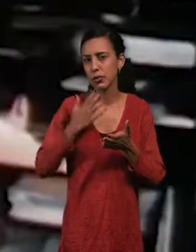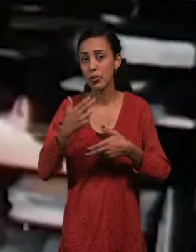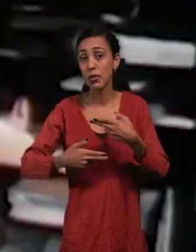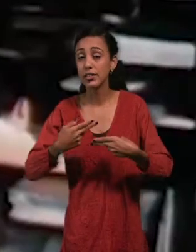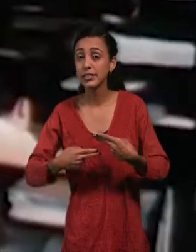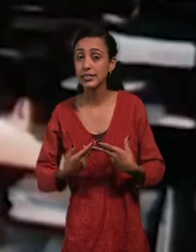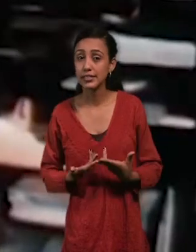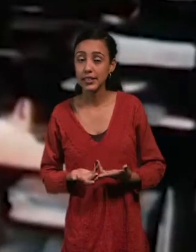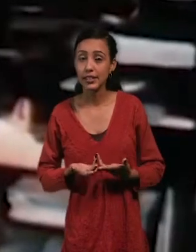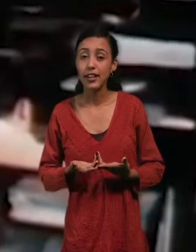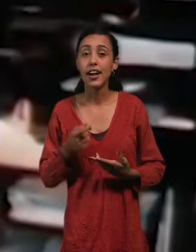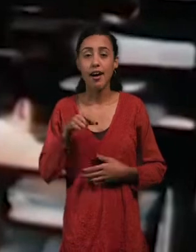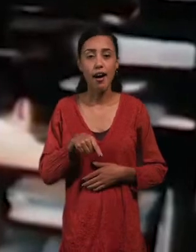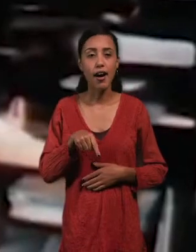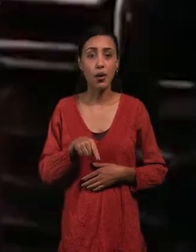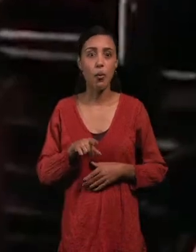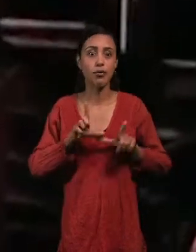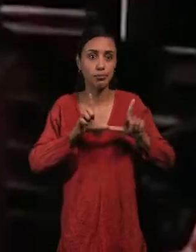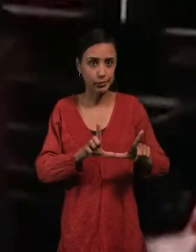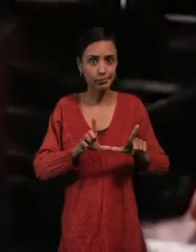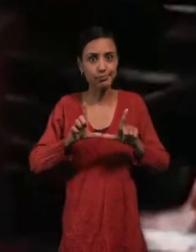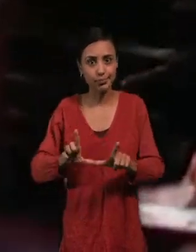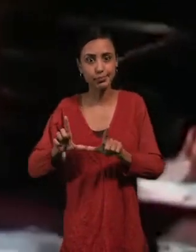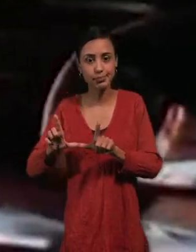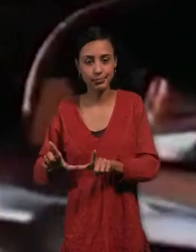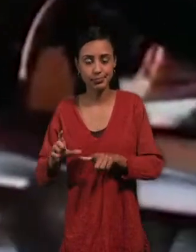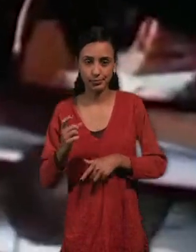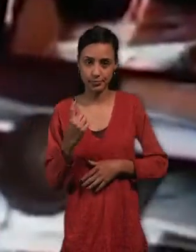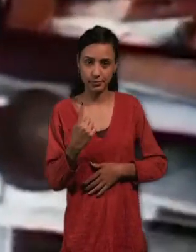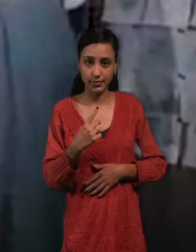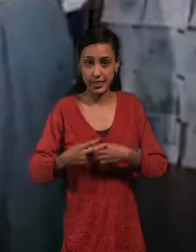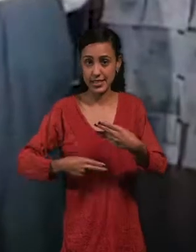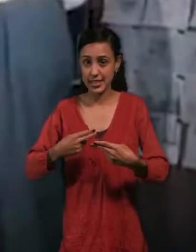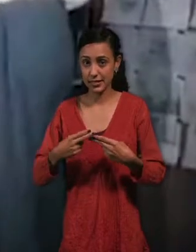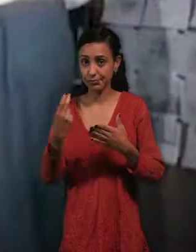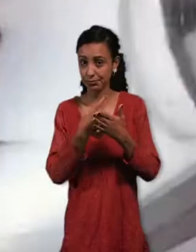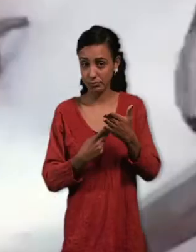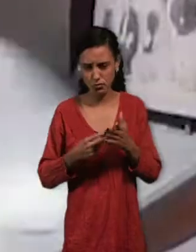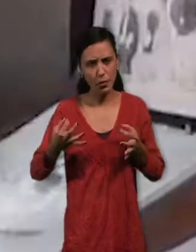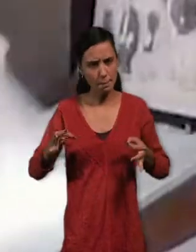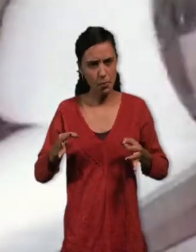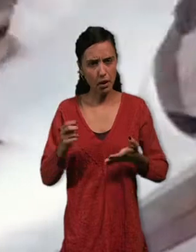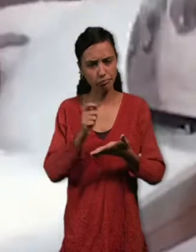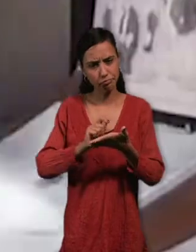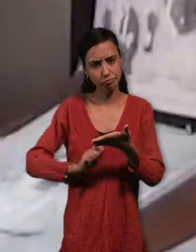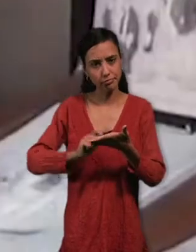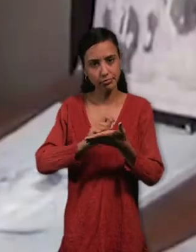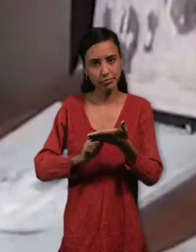procedía a animar plano por plano. Primero, se realizaban los dibujos sobre papel, haciendo una